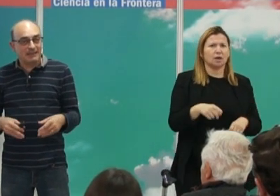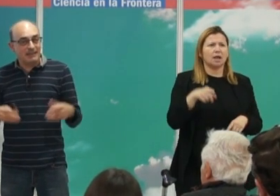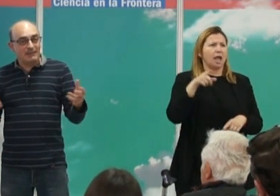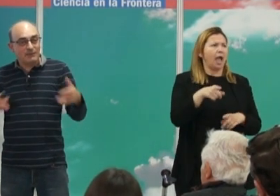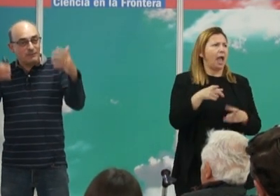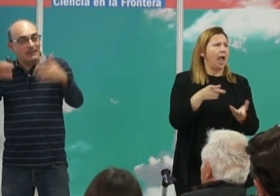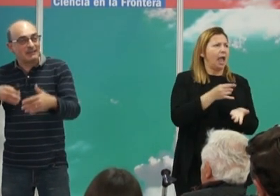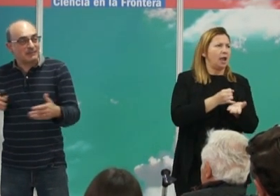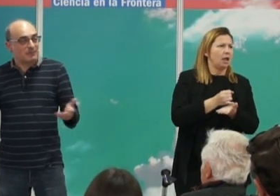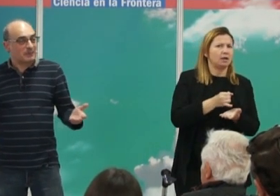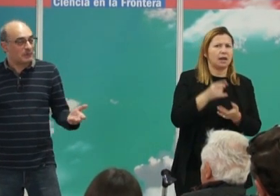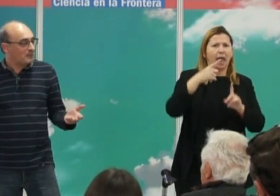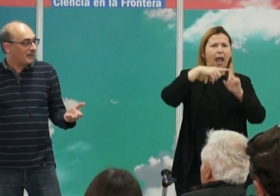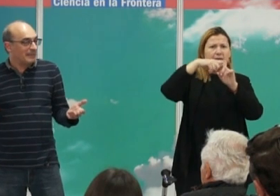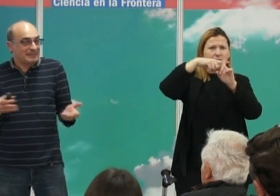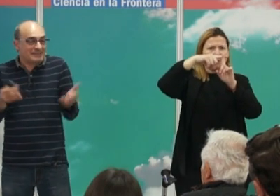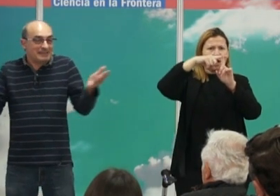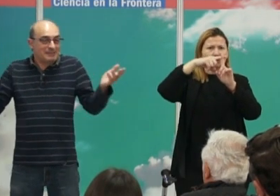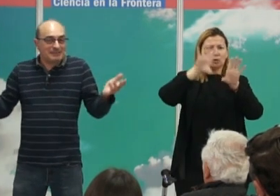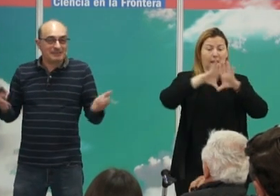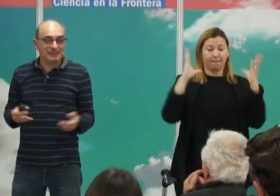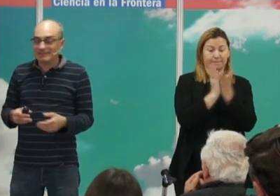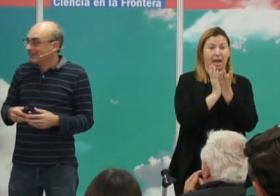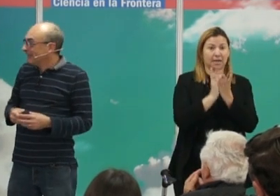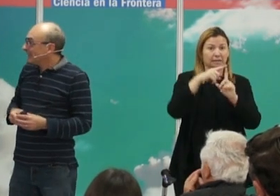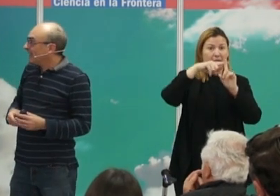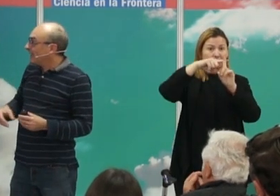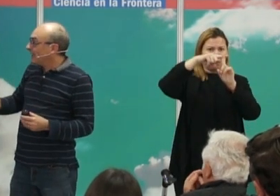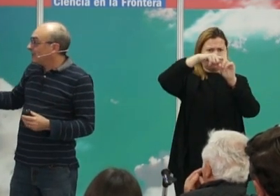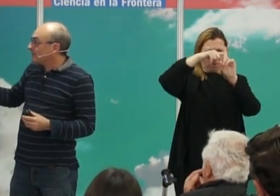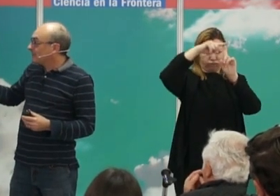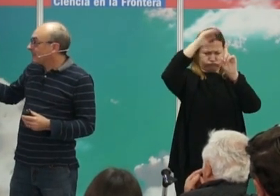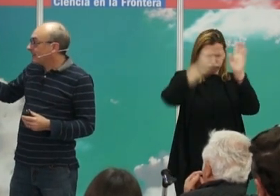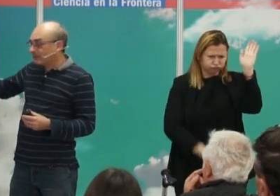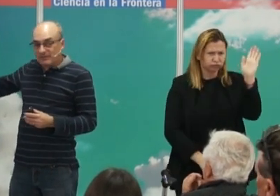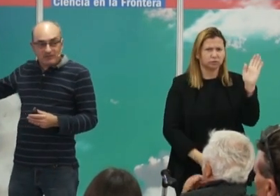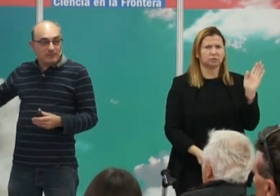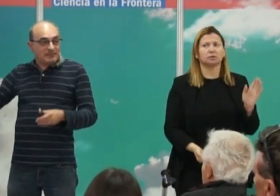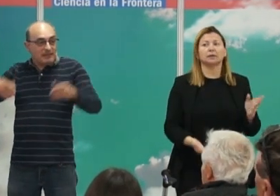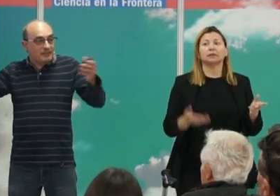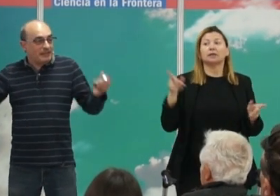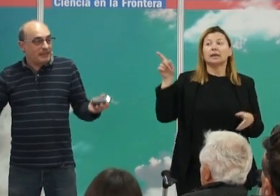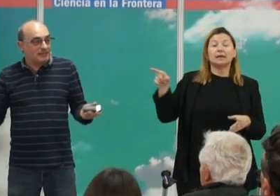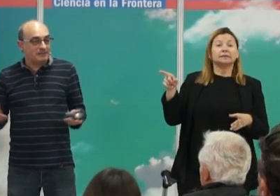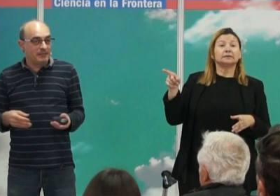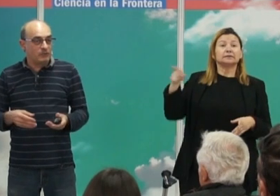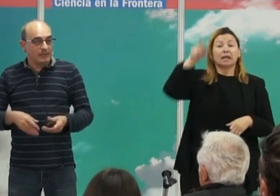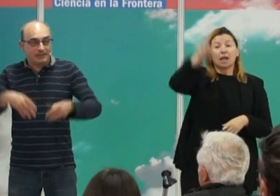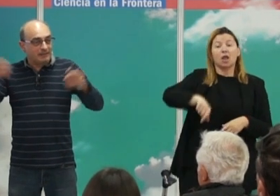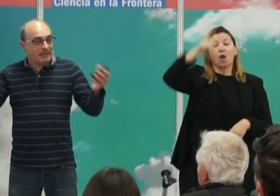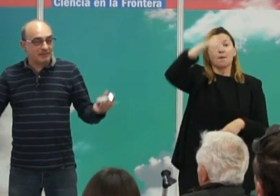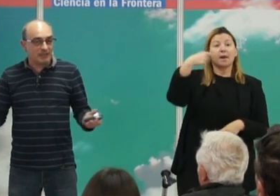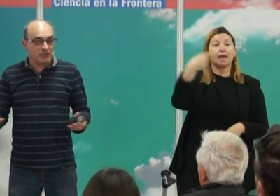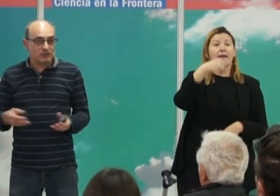que hizo bajar la temperatura del planeta es increíble y entonces este hombre tenía centenares de